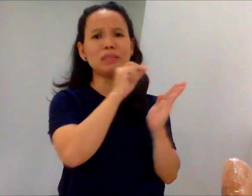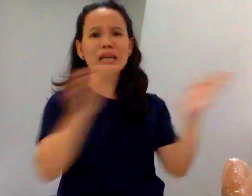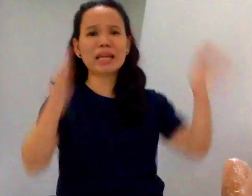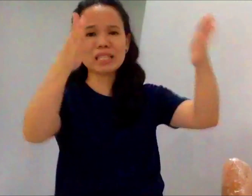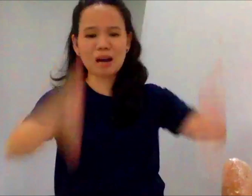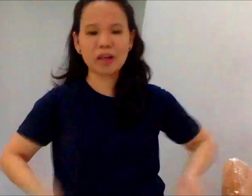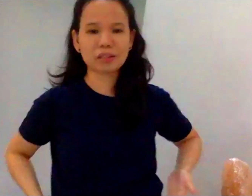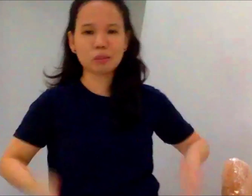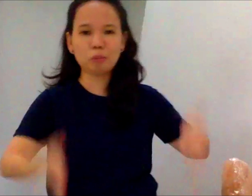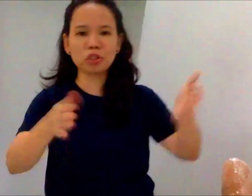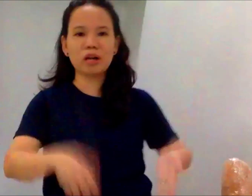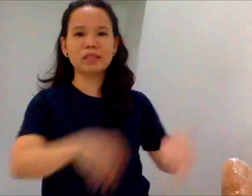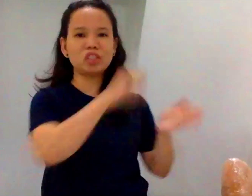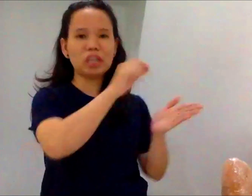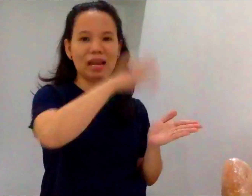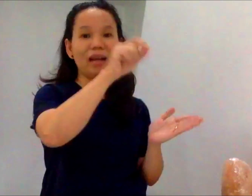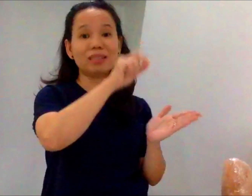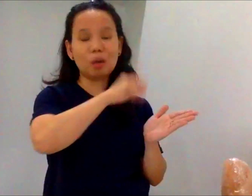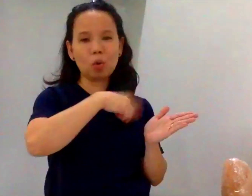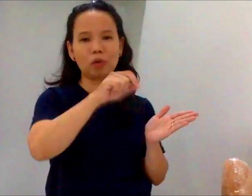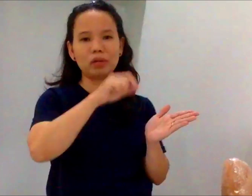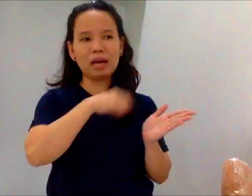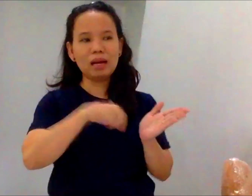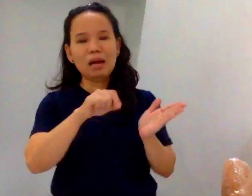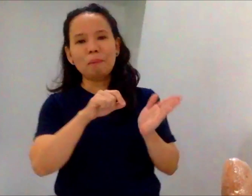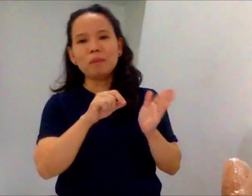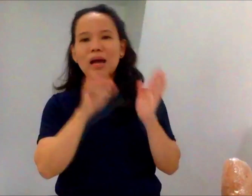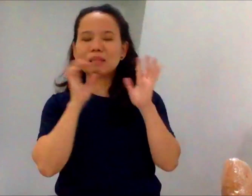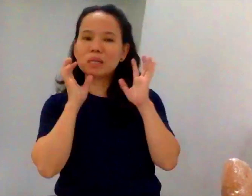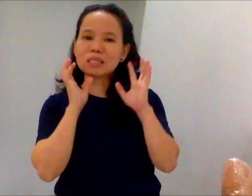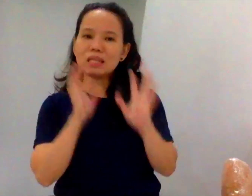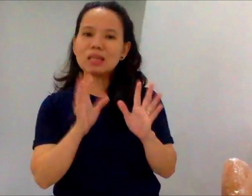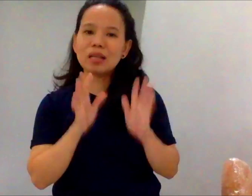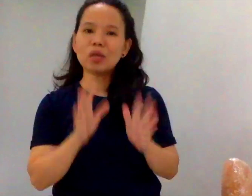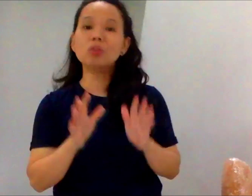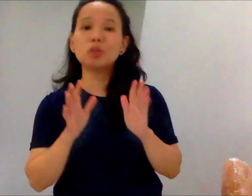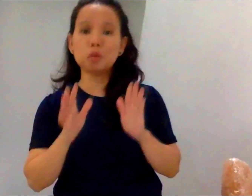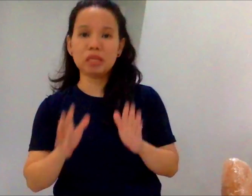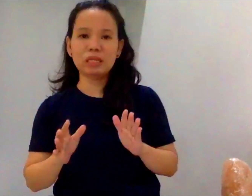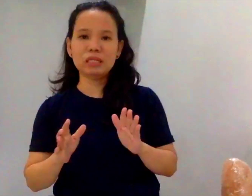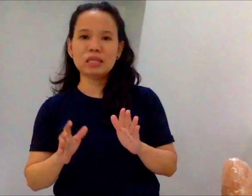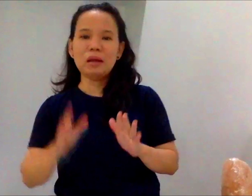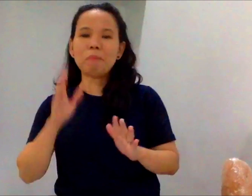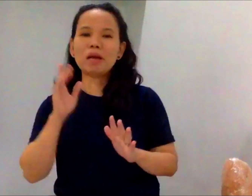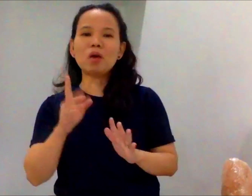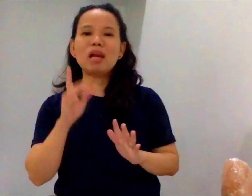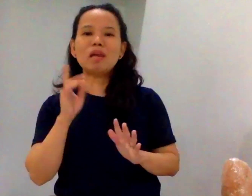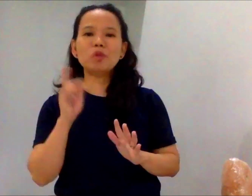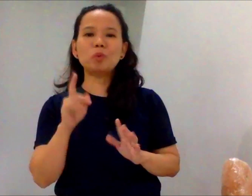nakalagay sa push cart, check na kasi nakuha ko na. At mag-stick kayo sa grocery list. Pero alam niyo po,